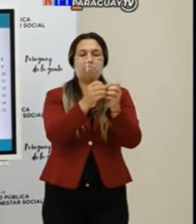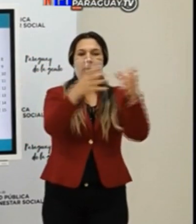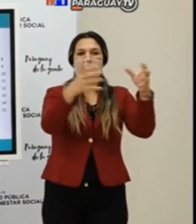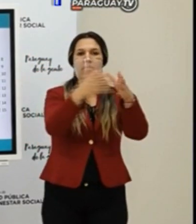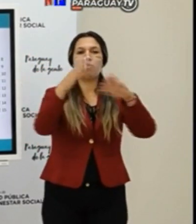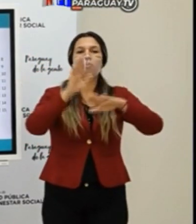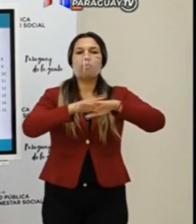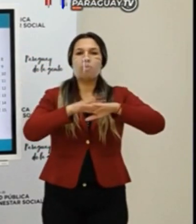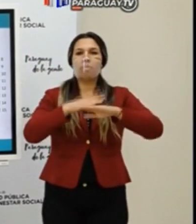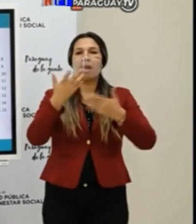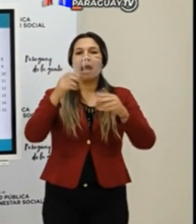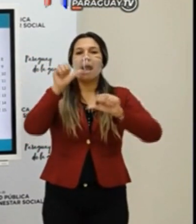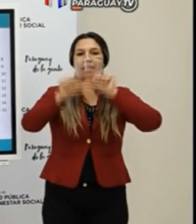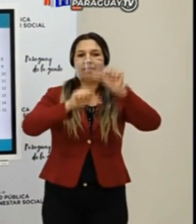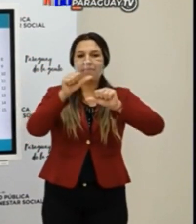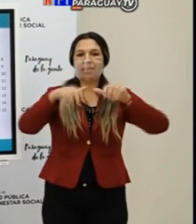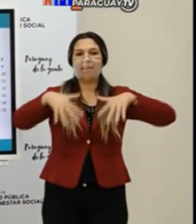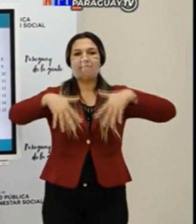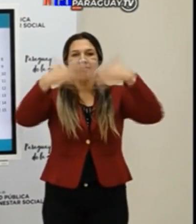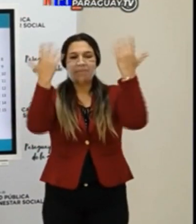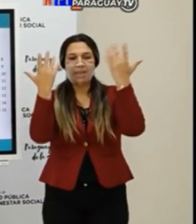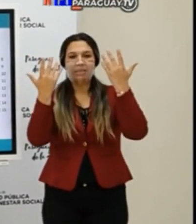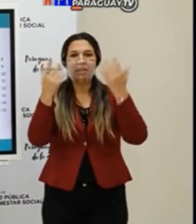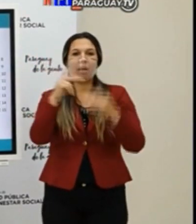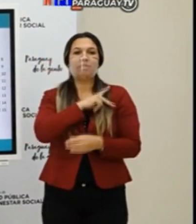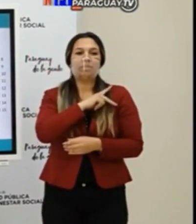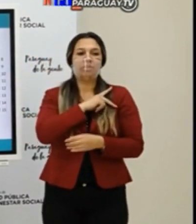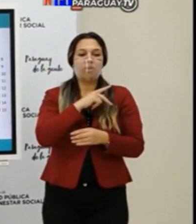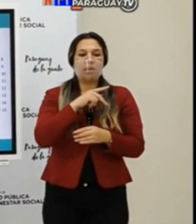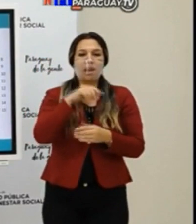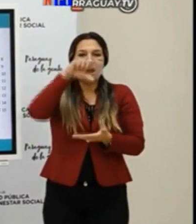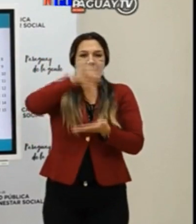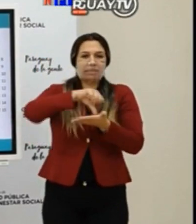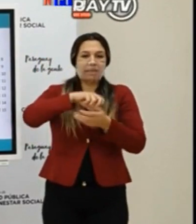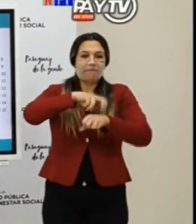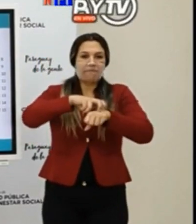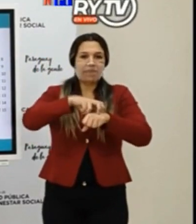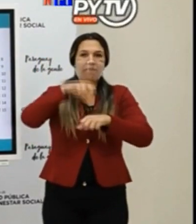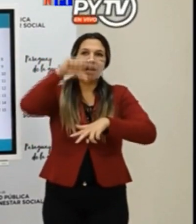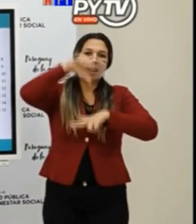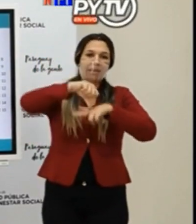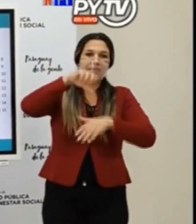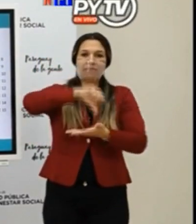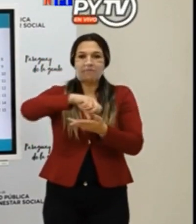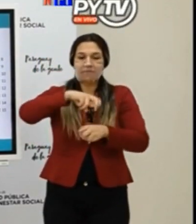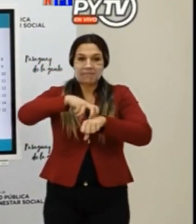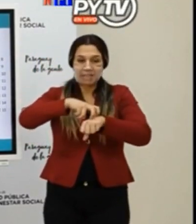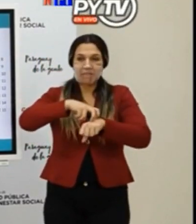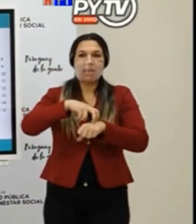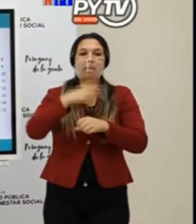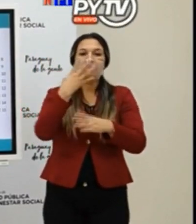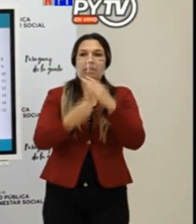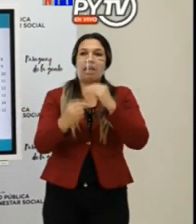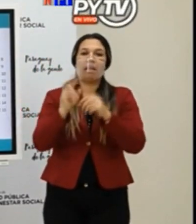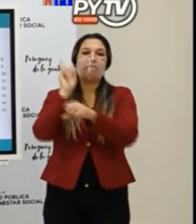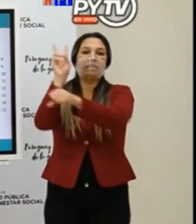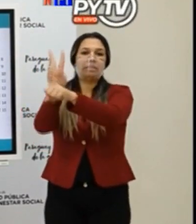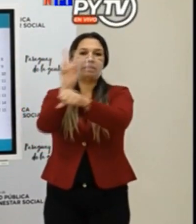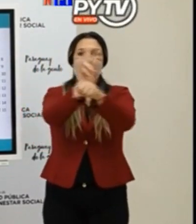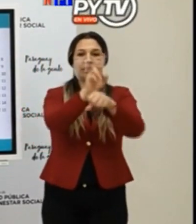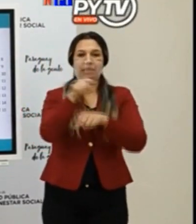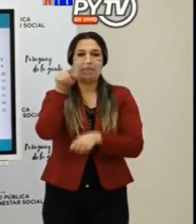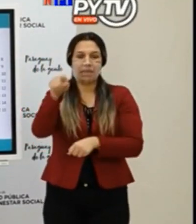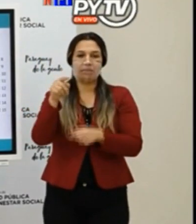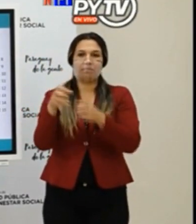eventos o personas que salieron de capital o de Central. Aquí ocurre más o menos el 70% de los casos del país